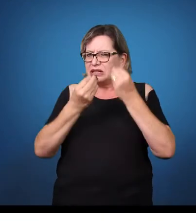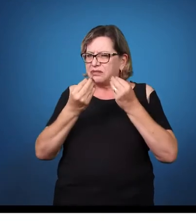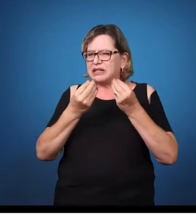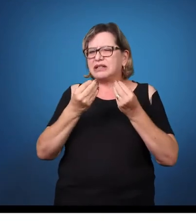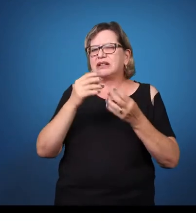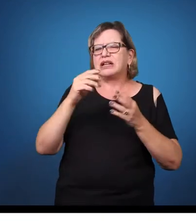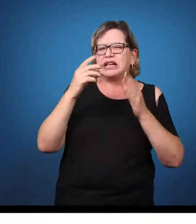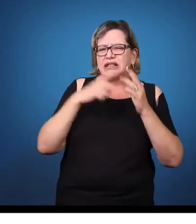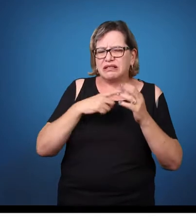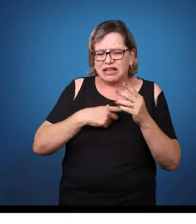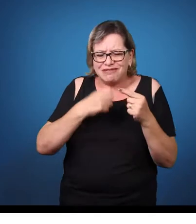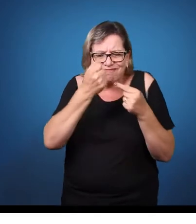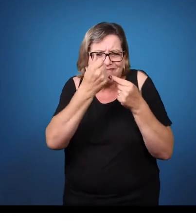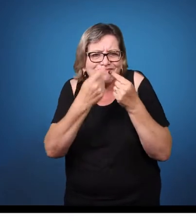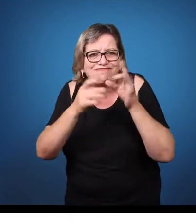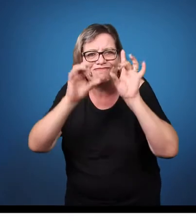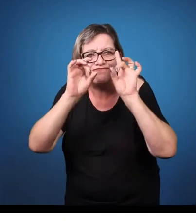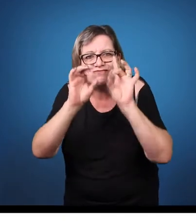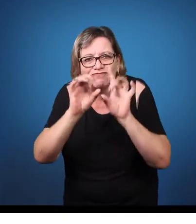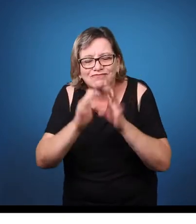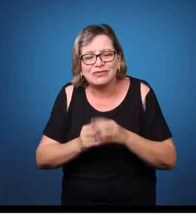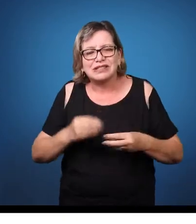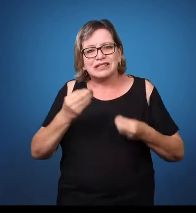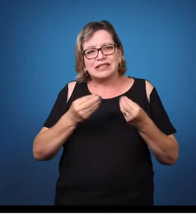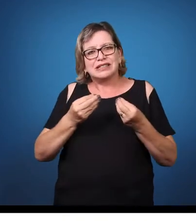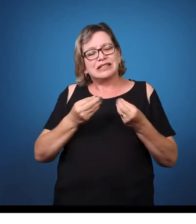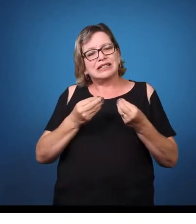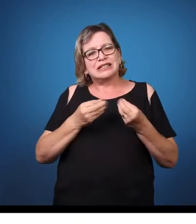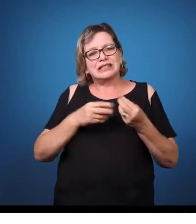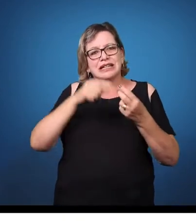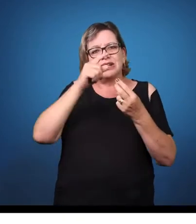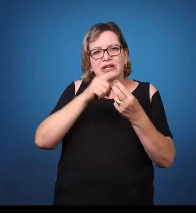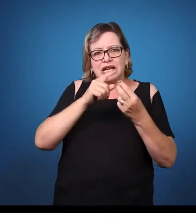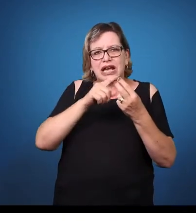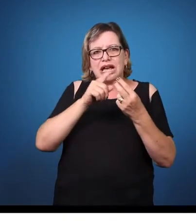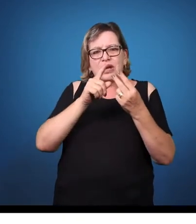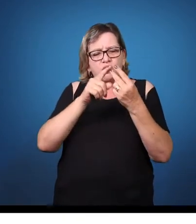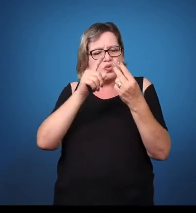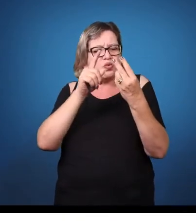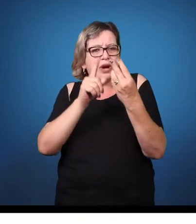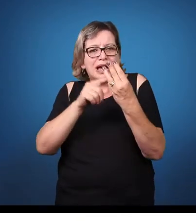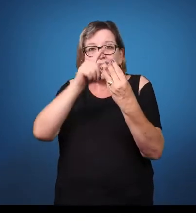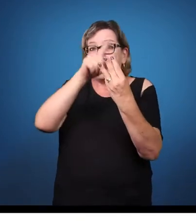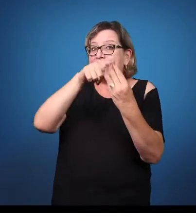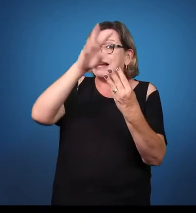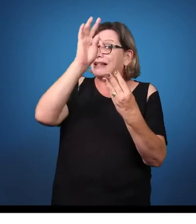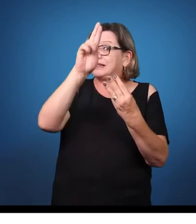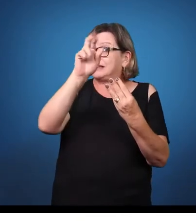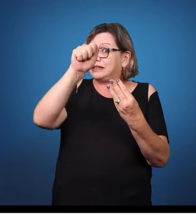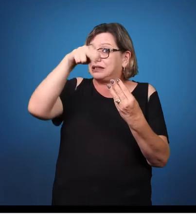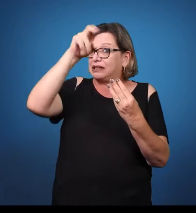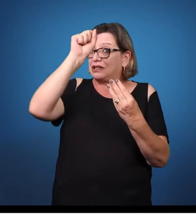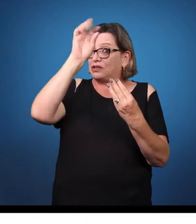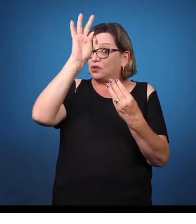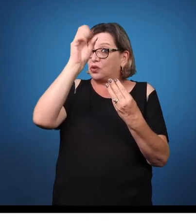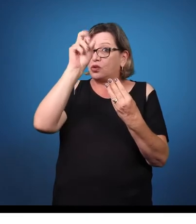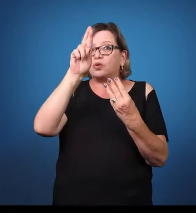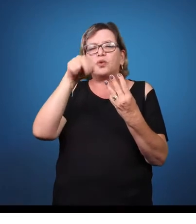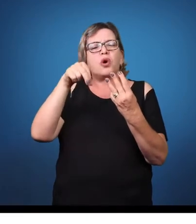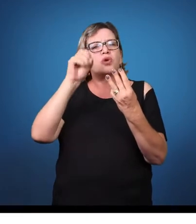são sinais e sintomas de determinada que você consegue observar. Por exemplo, na síndrome de